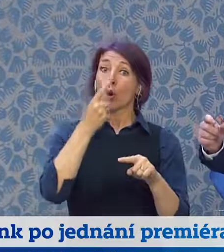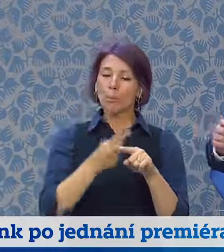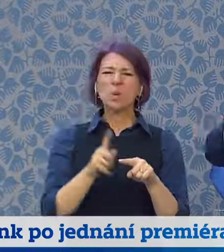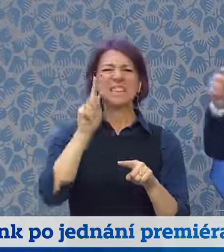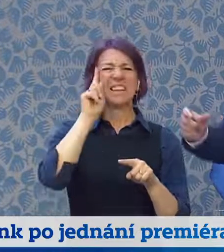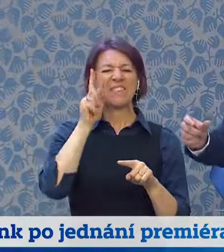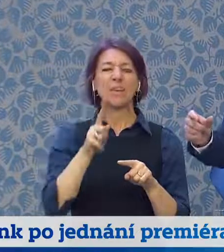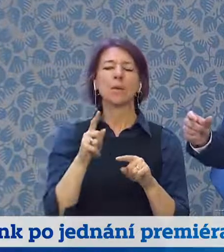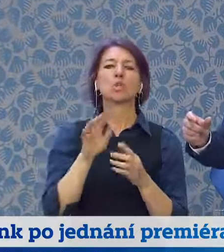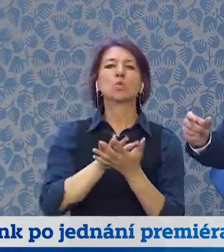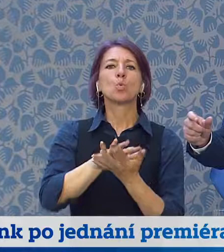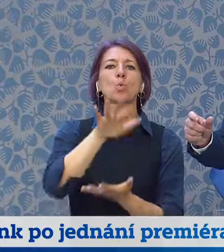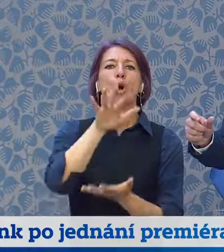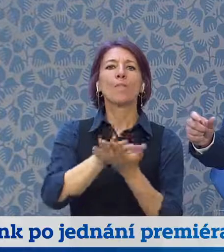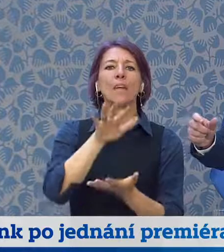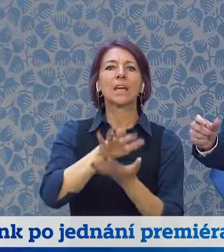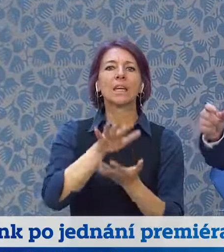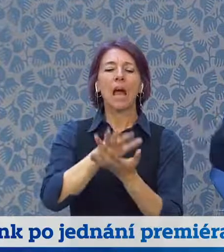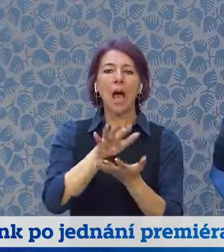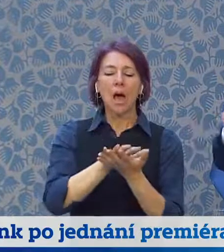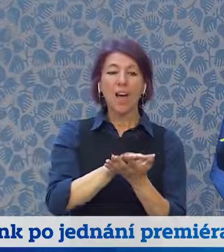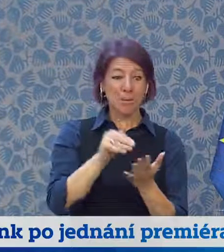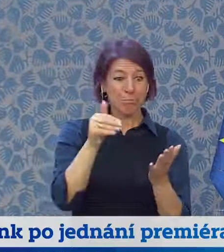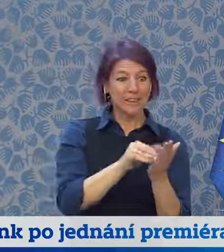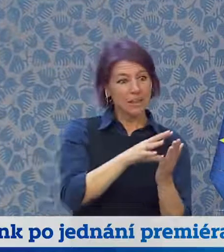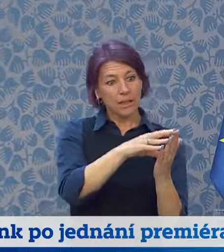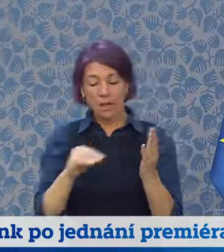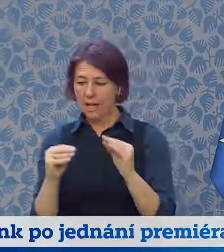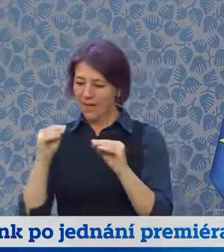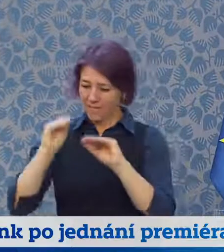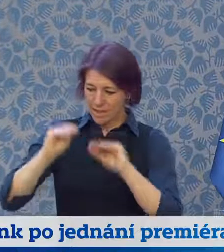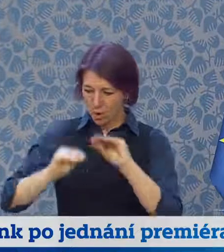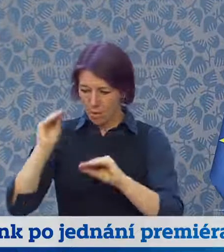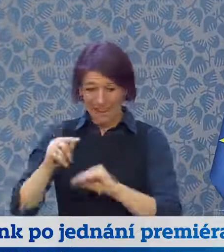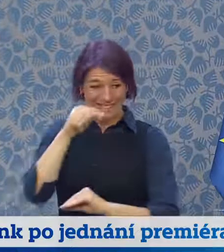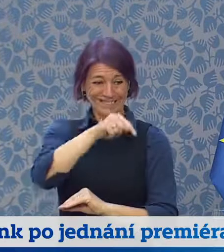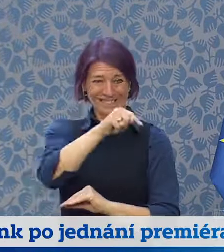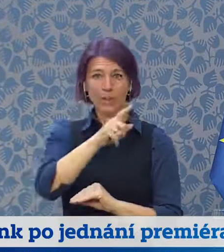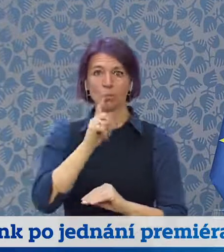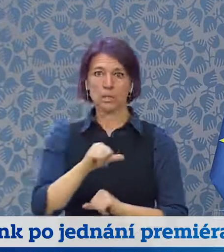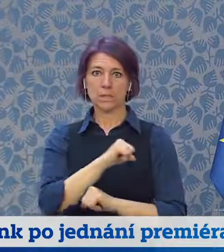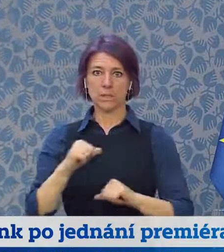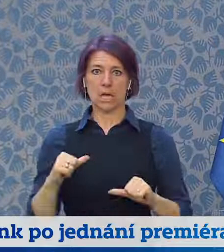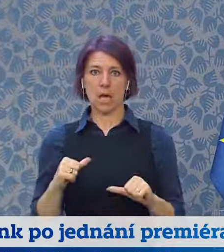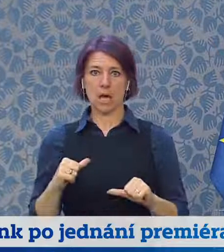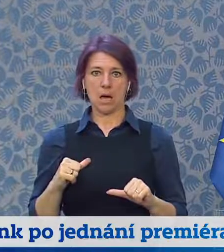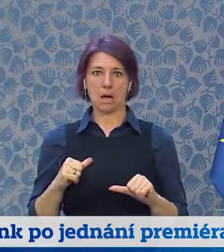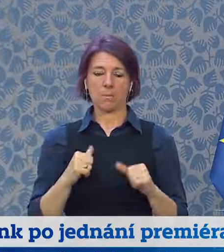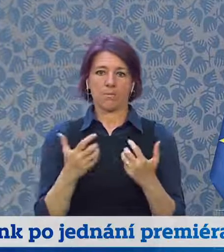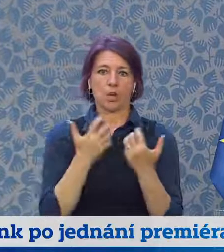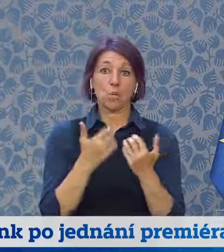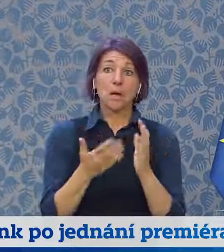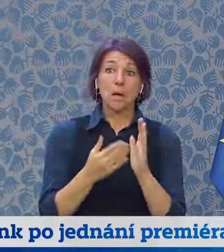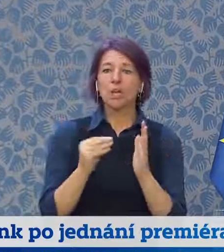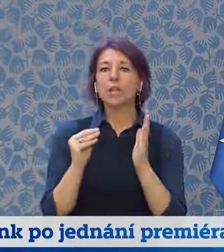klíčové, pro koncové produkty, které vyrábíme, abychom v nich byli soběstačnější. Jako příklad bych mohl uvést